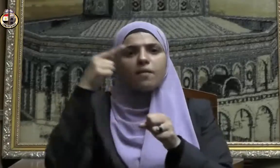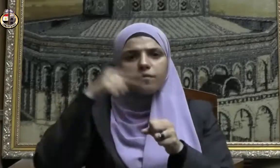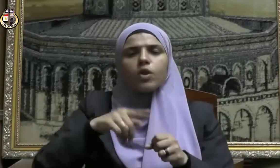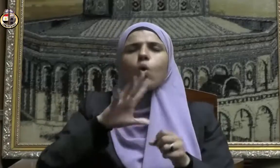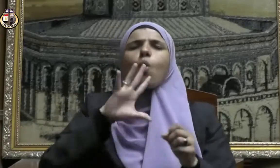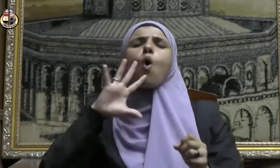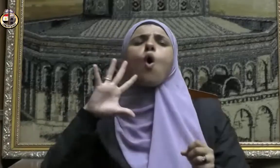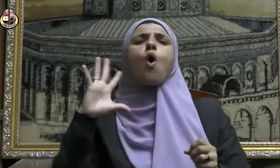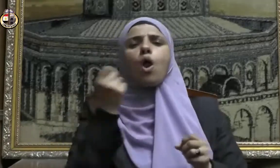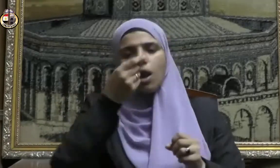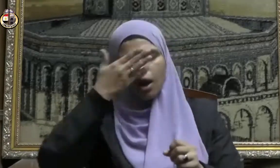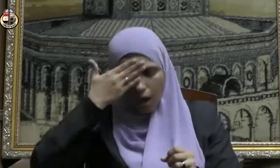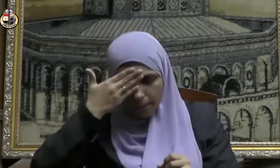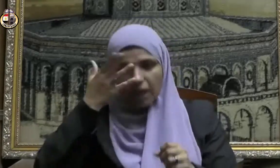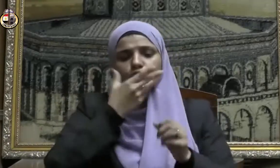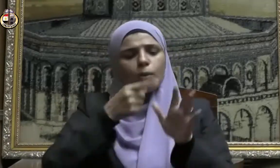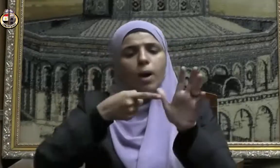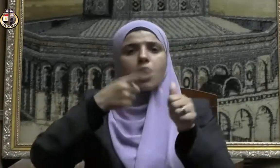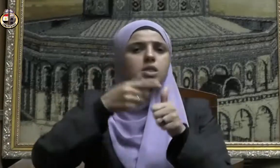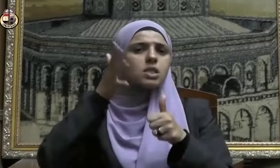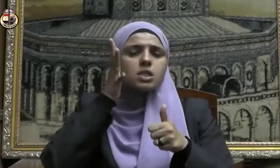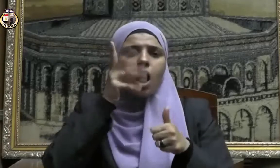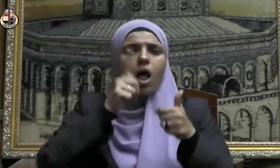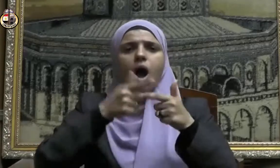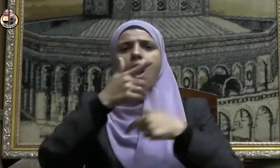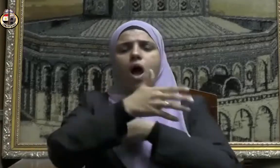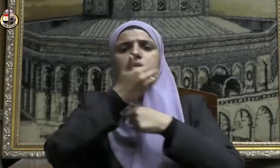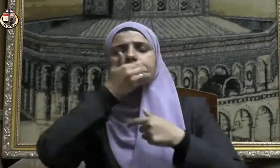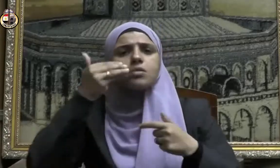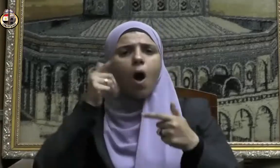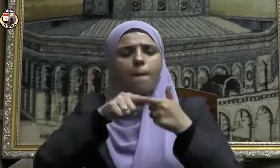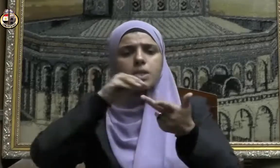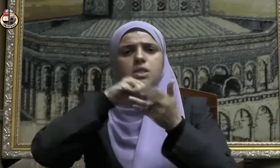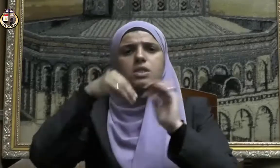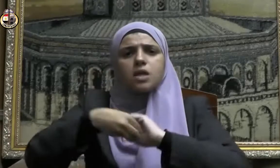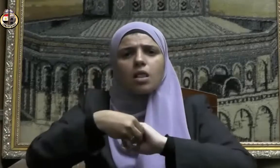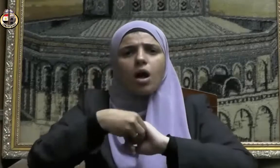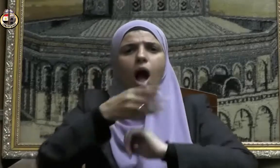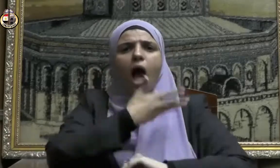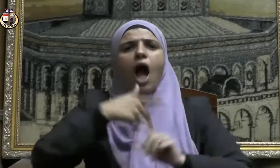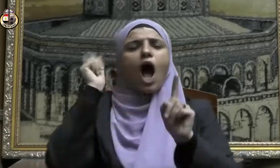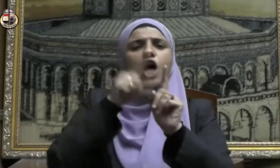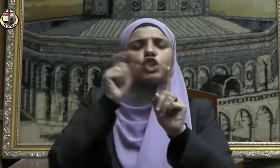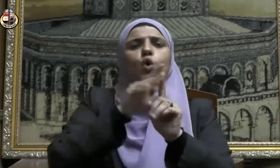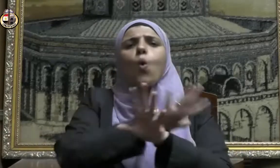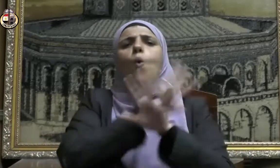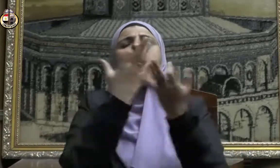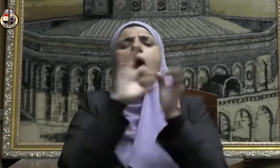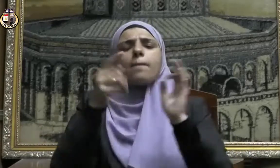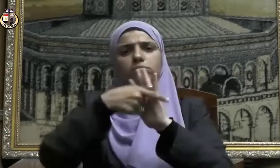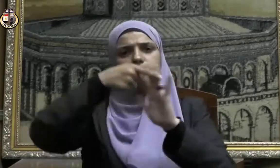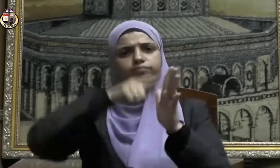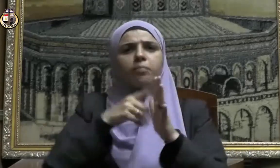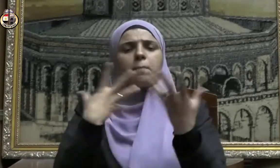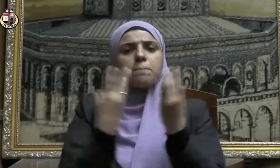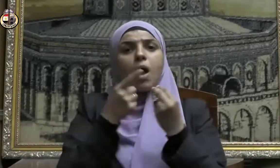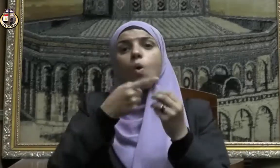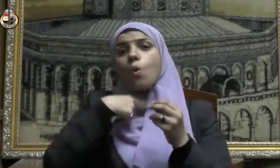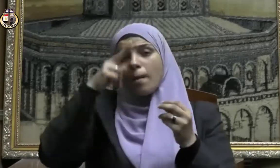العبادات كالصلاة والصدقة والصيام والحج ولا يتأتى ذلك